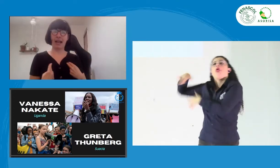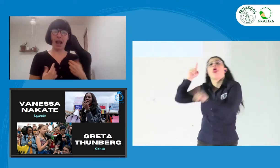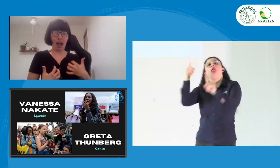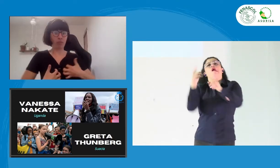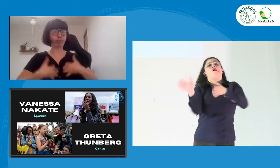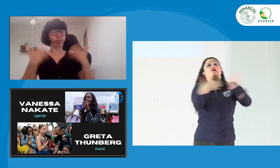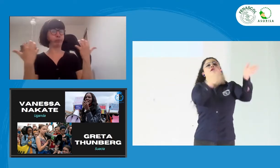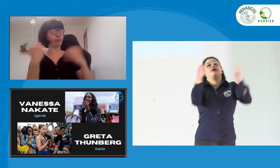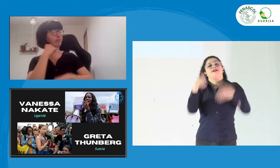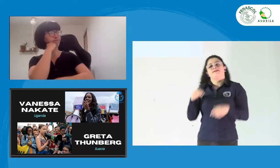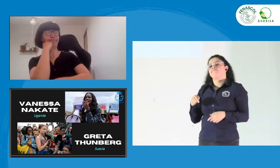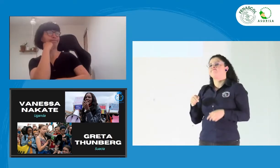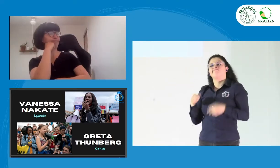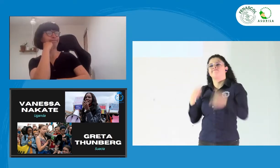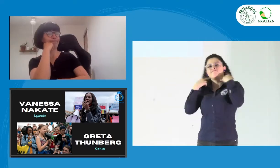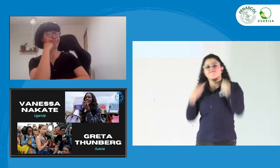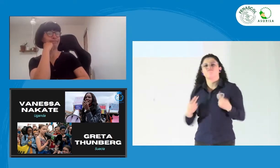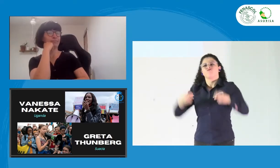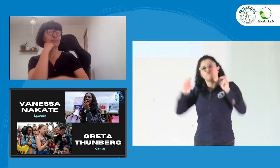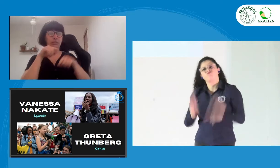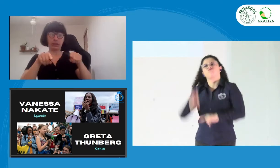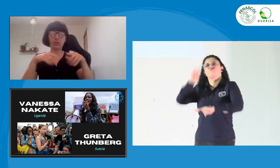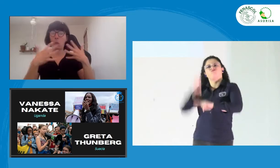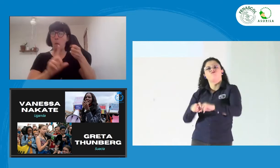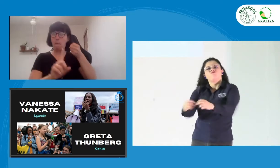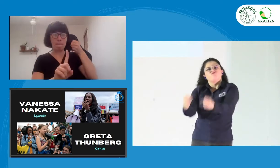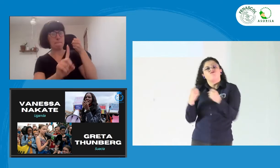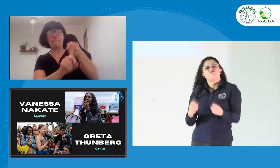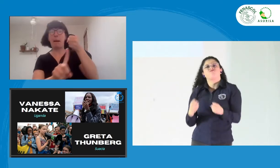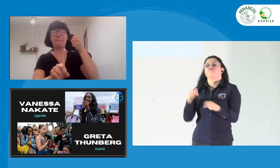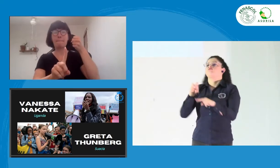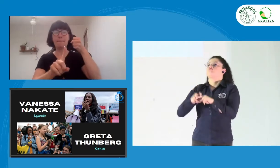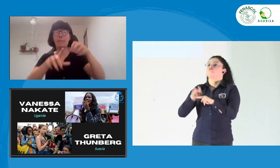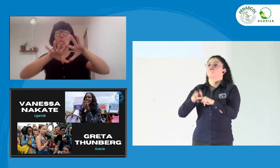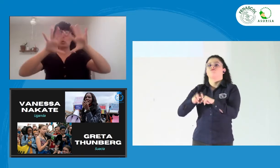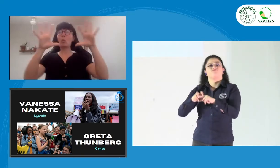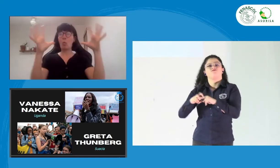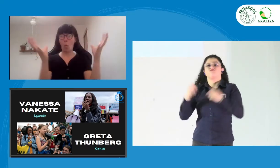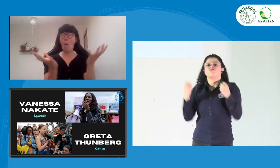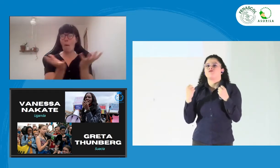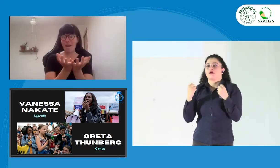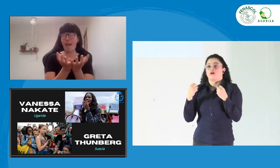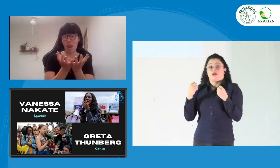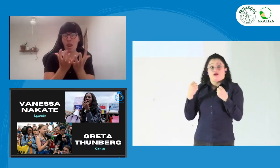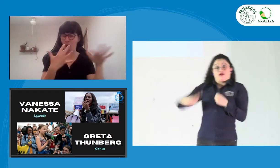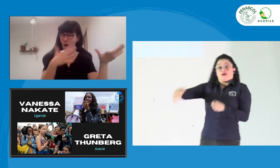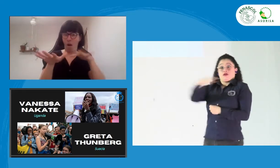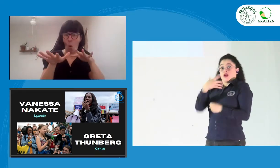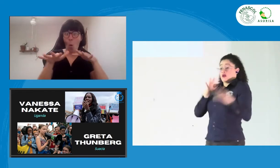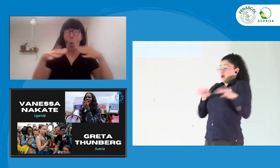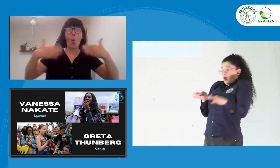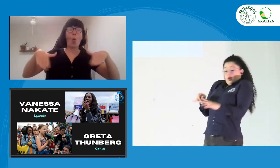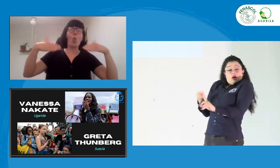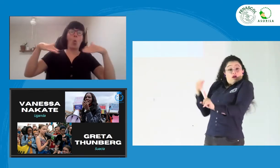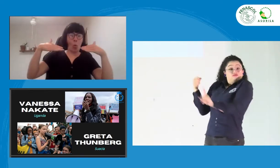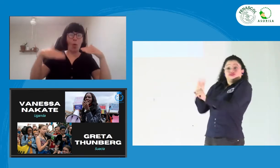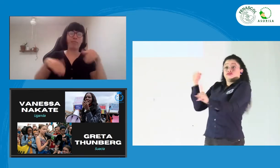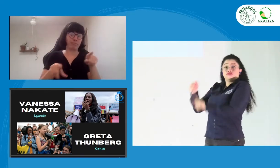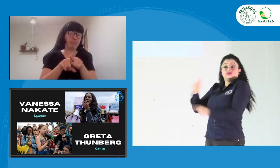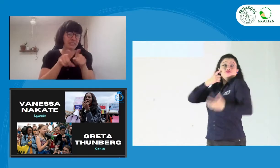que ellos prestaran atención a este tipo de actividades. Entonces, logra efectivamente hacer esa